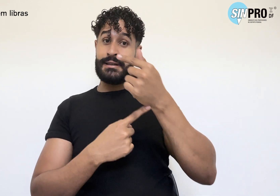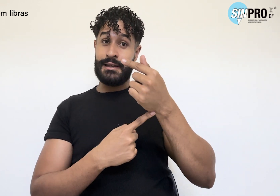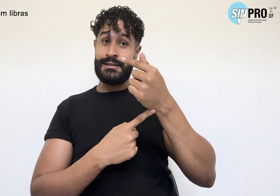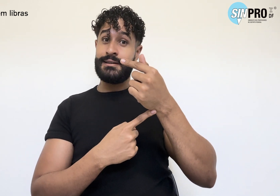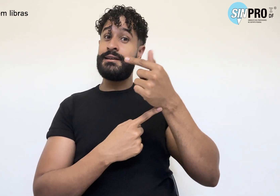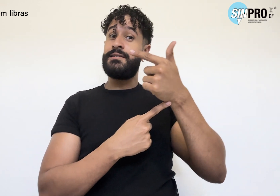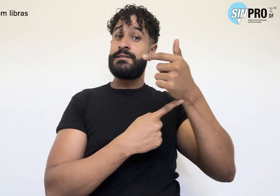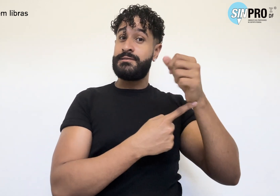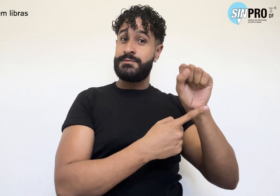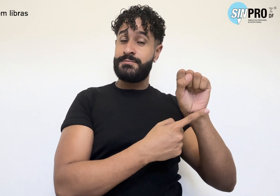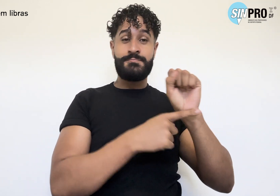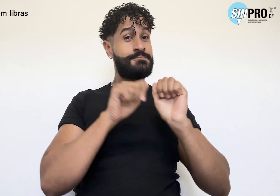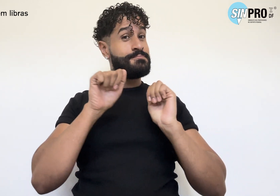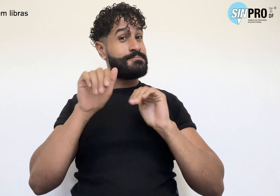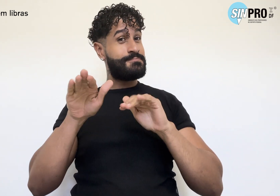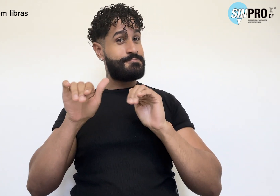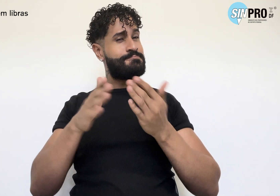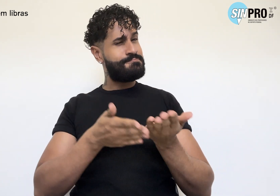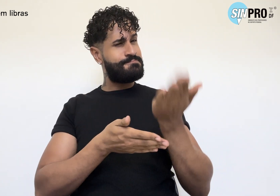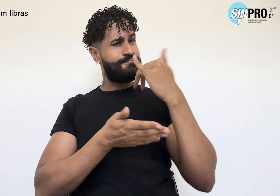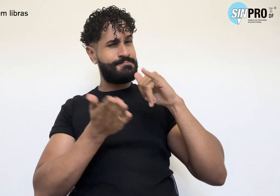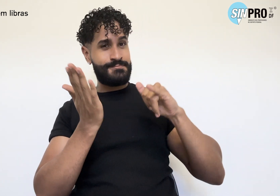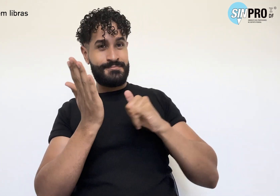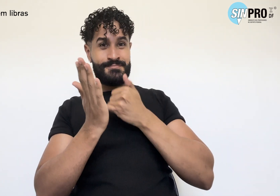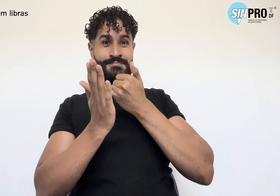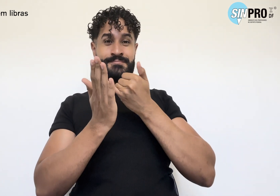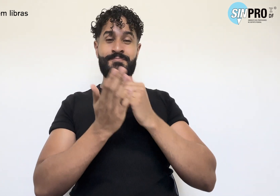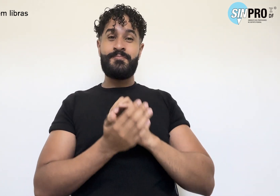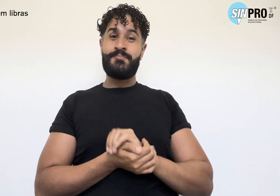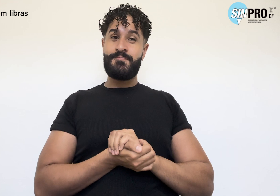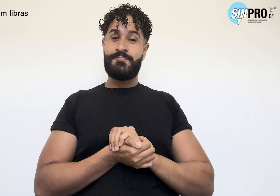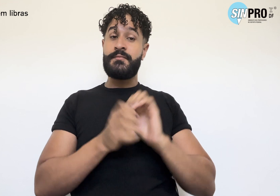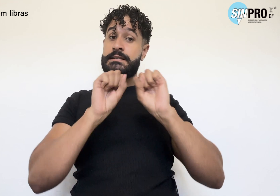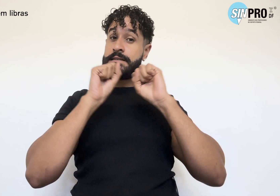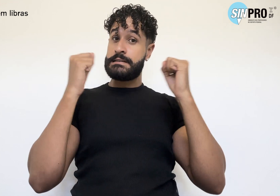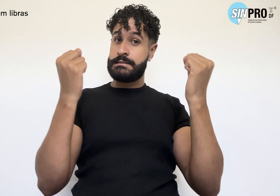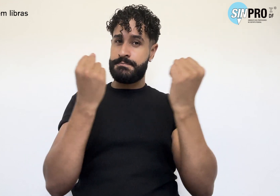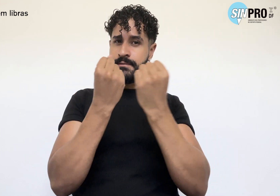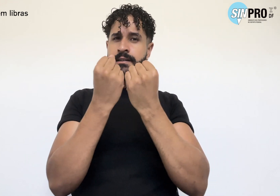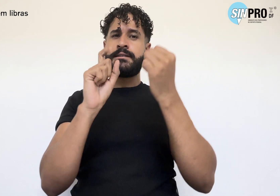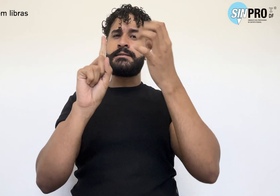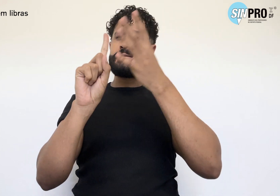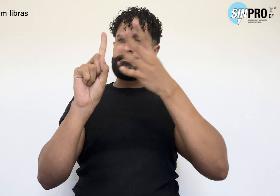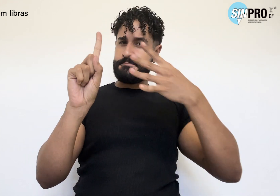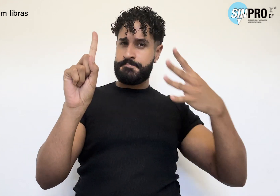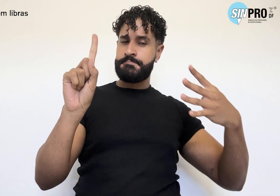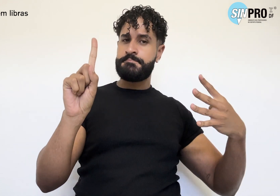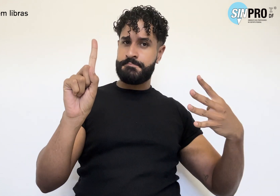28 do 9. Inscreva-se. O seminário LGBTQIA PN+,